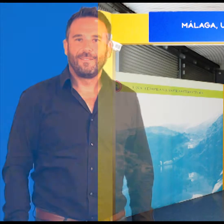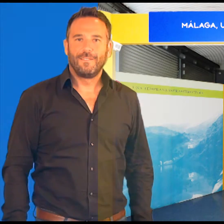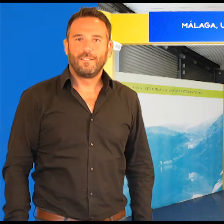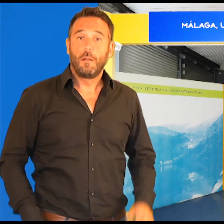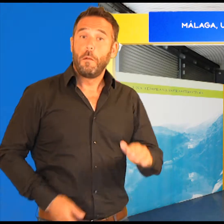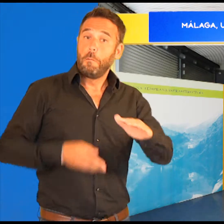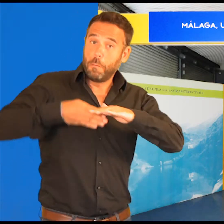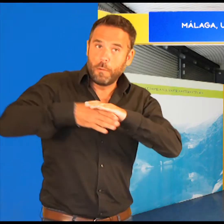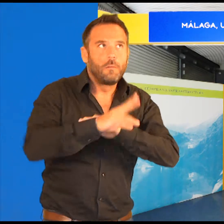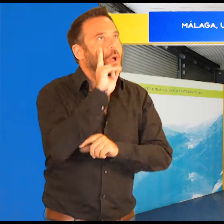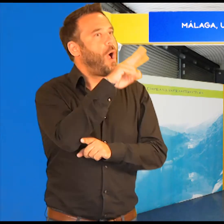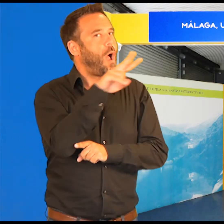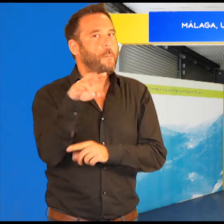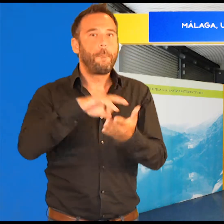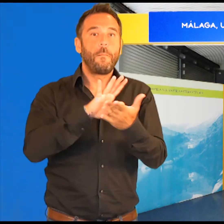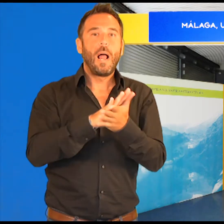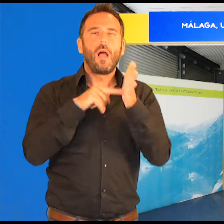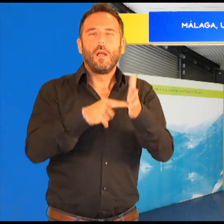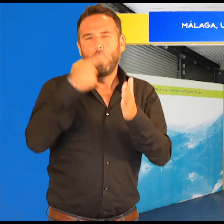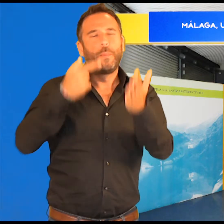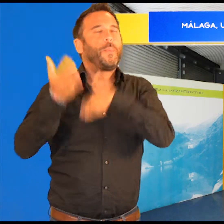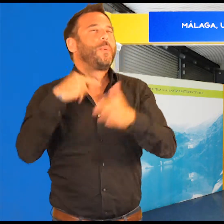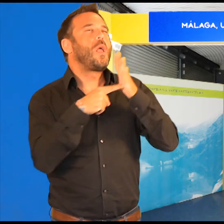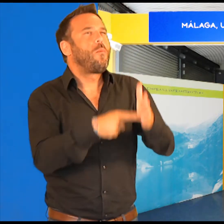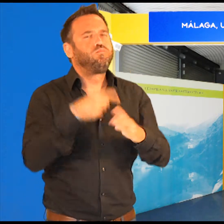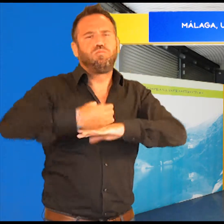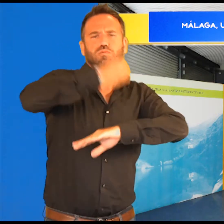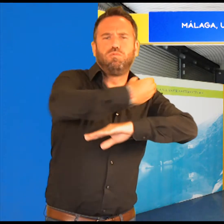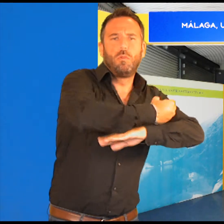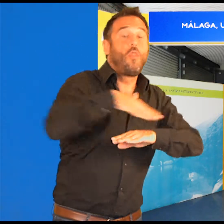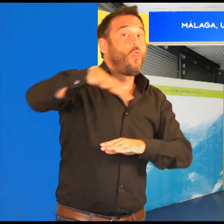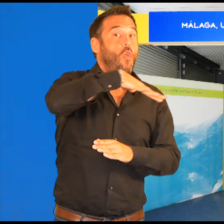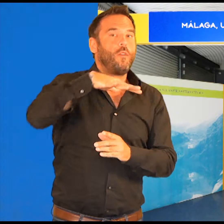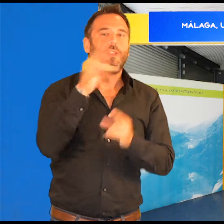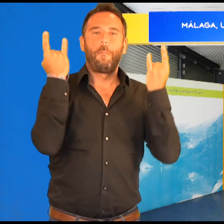Paseo por la Málaga Industrial, centro de ciencia y tecnología en el PTA.